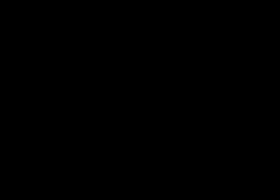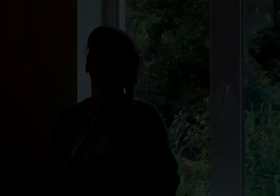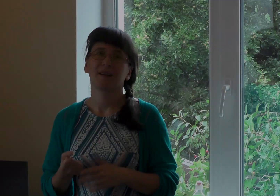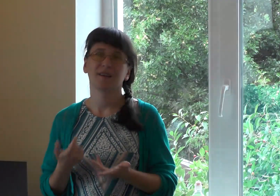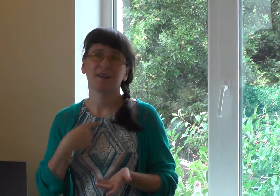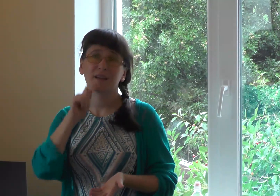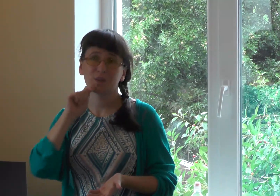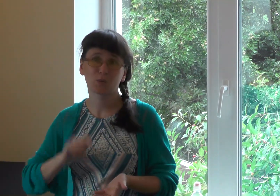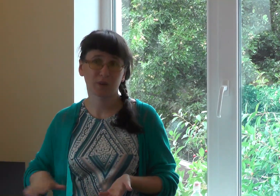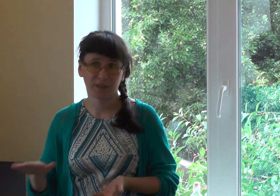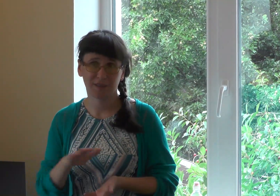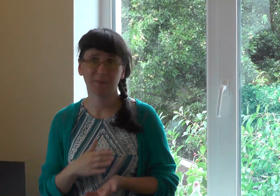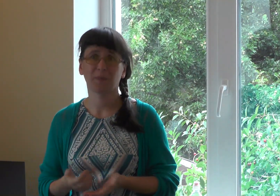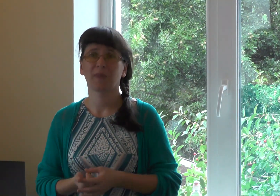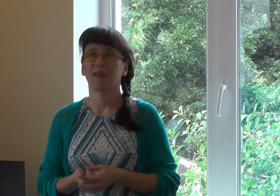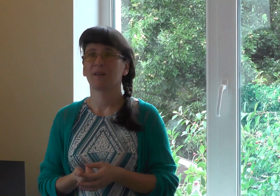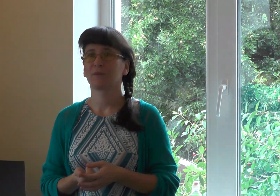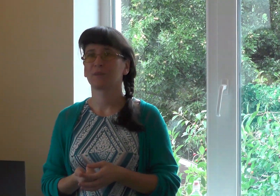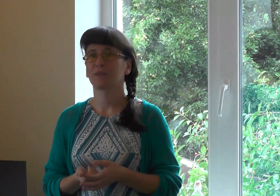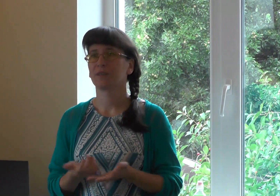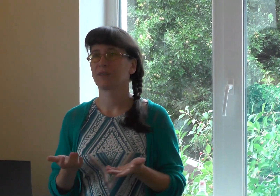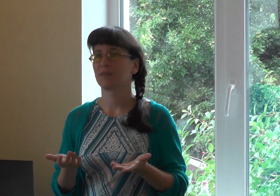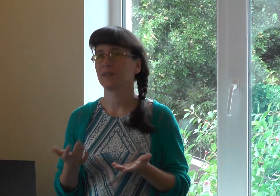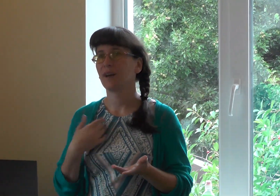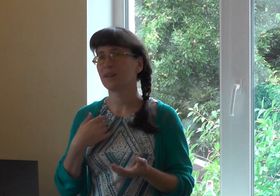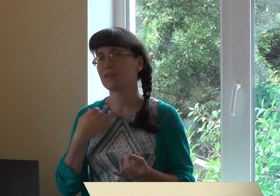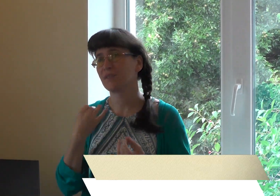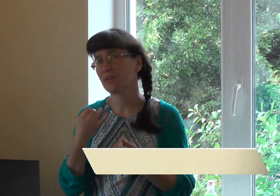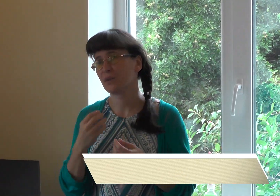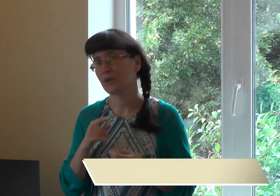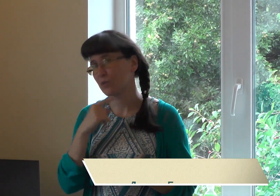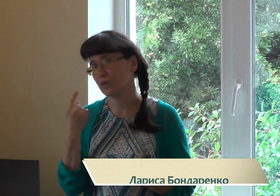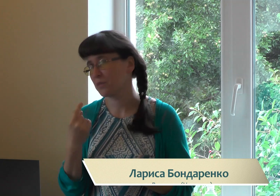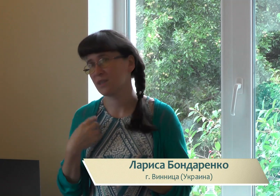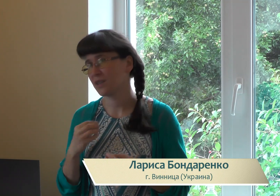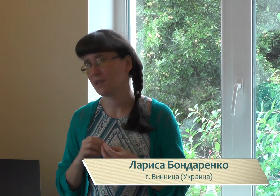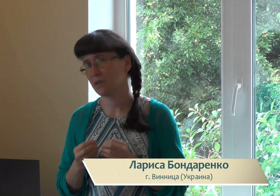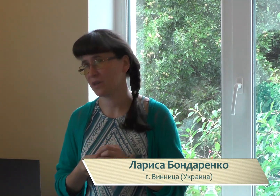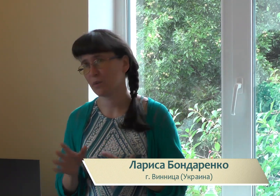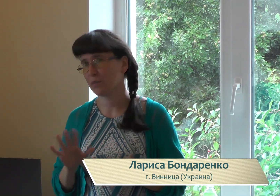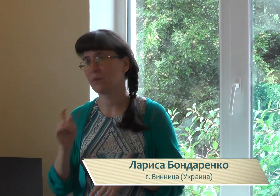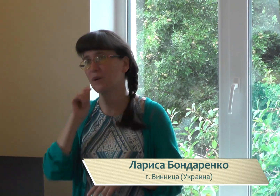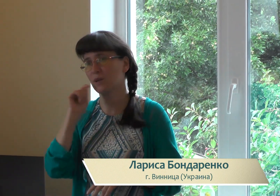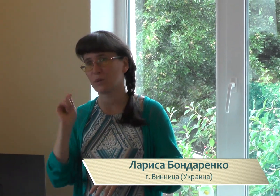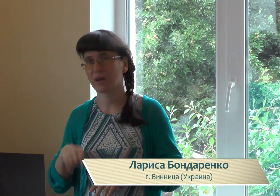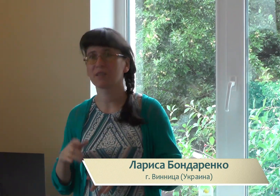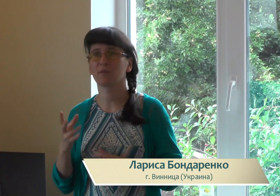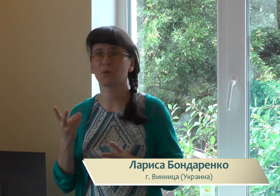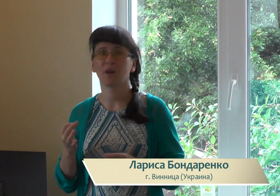Я из Украины. Я разговариваю на русском языке, для меня не проблема на украинском, но